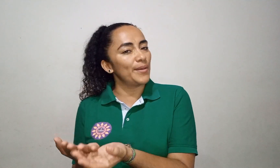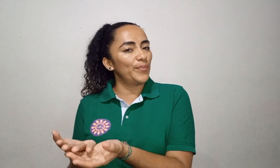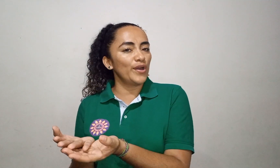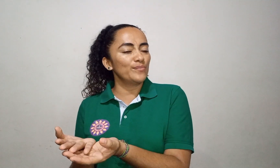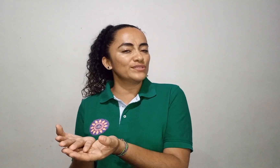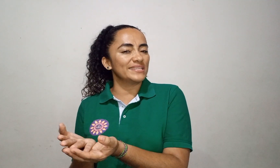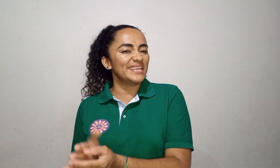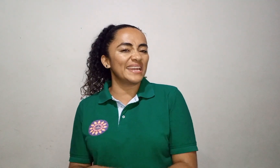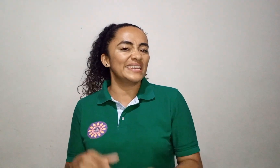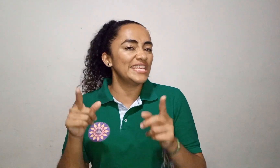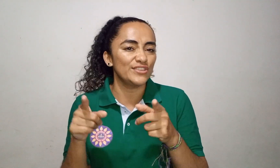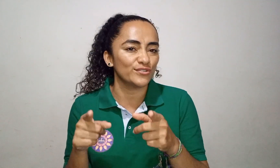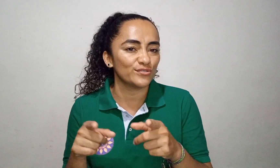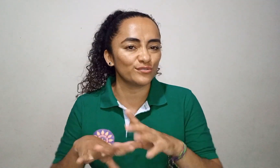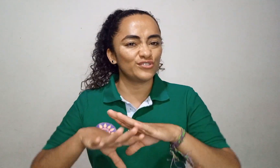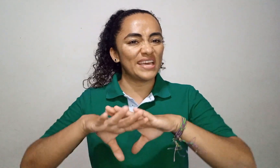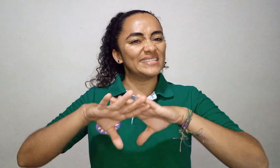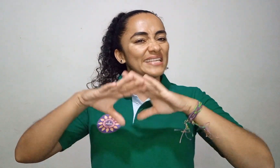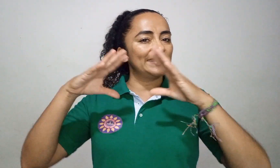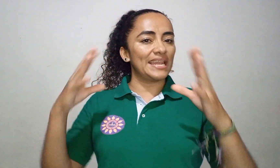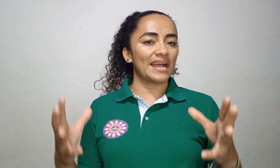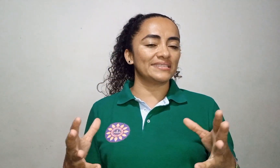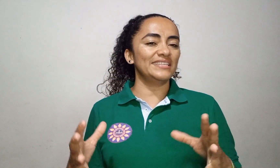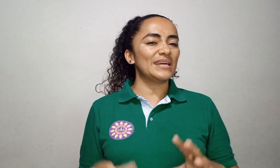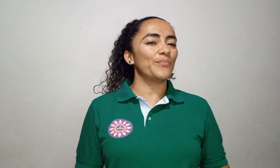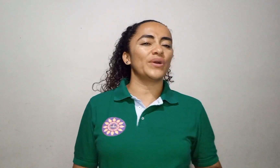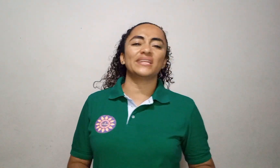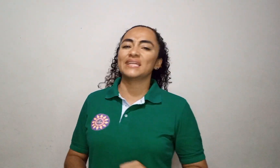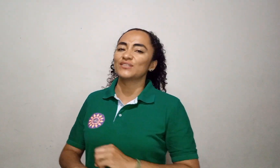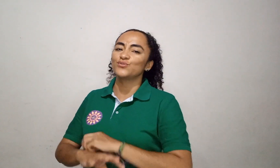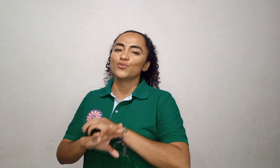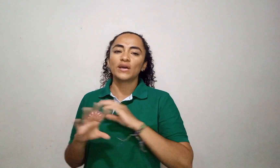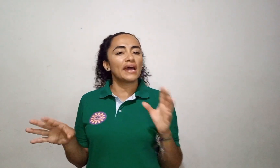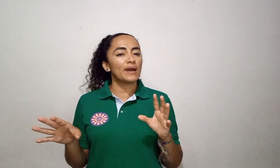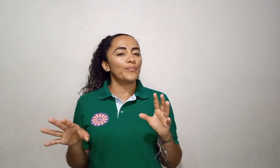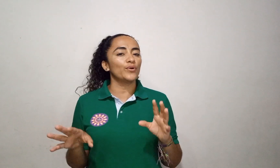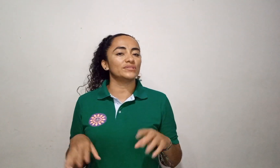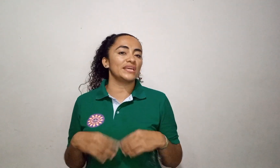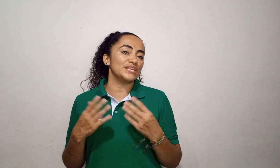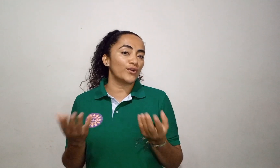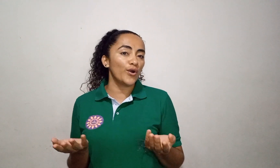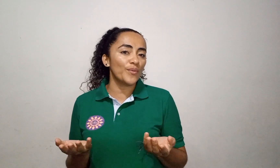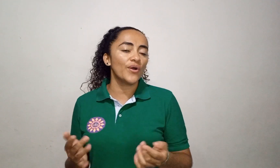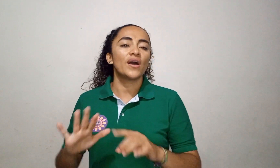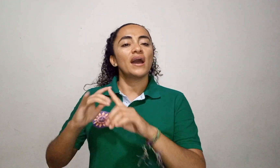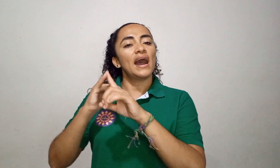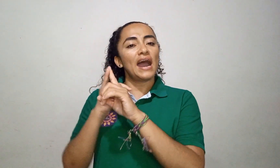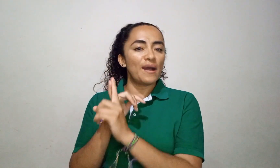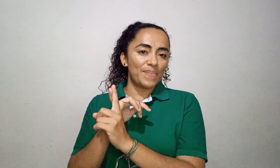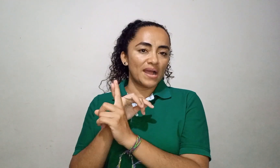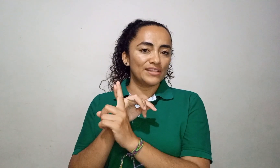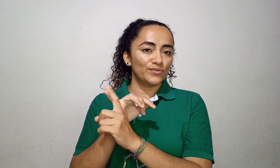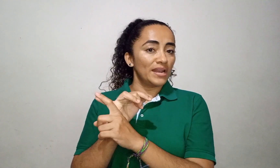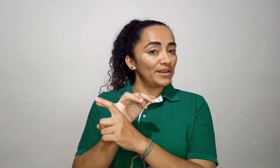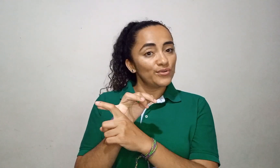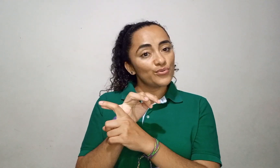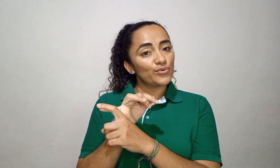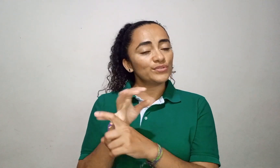podemos hacer? Niños, ustedes desde la casita pueden dar su gran aporte. ¿Y cómo? Apagando la luz,